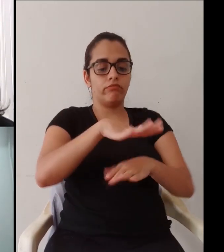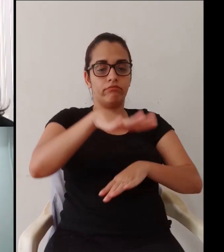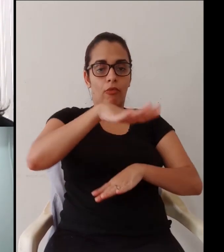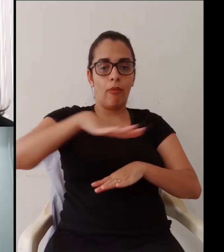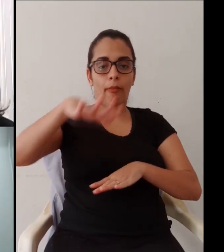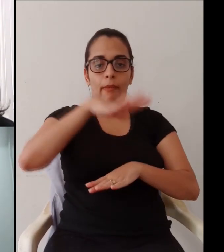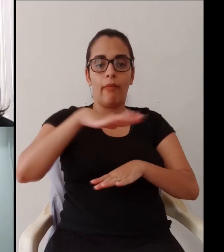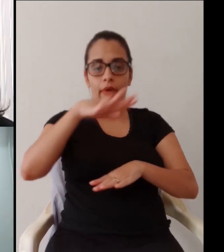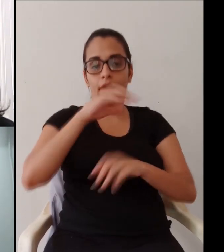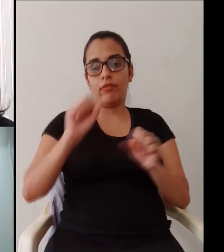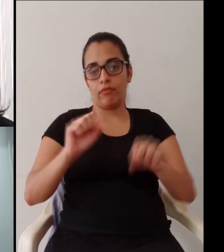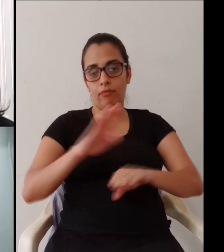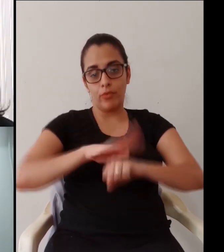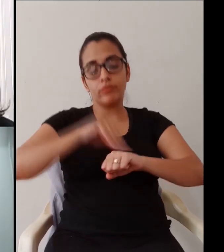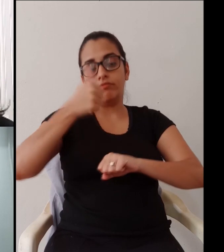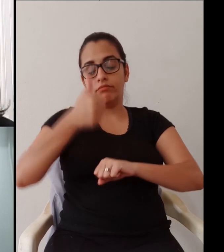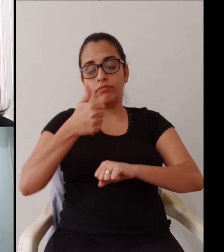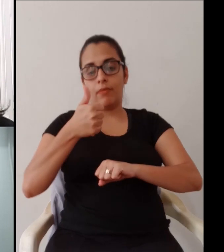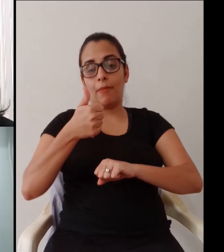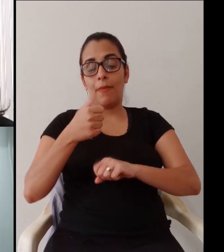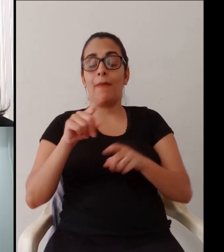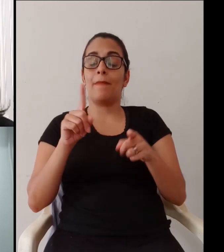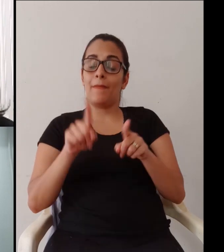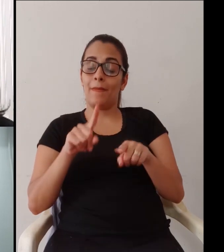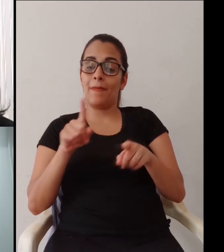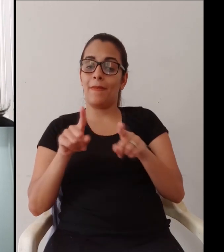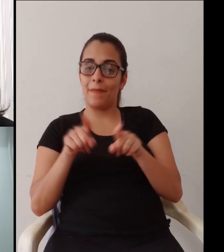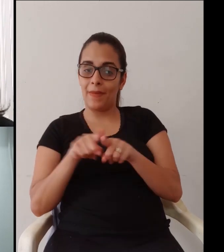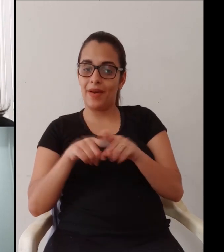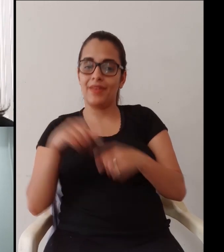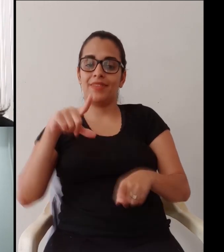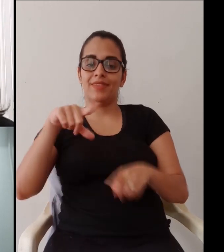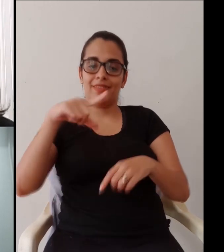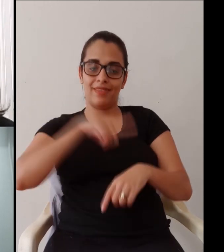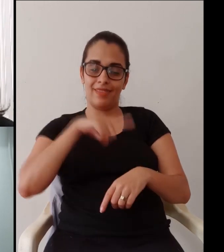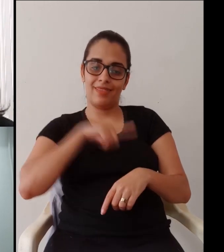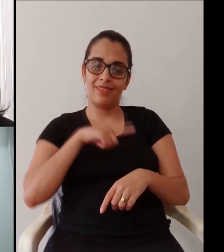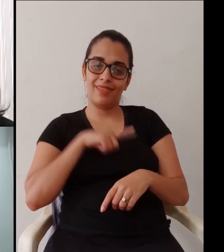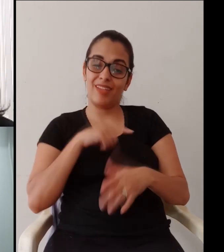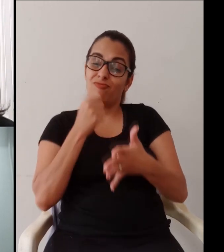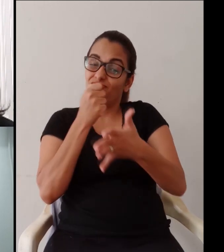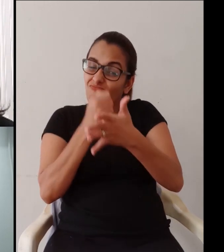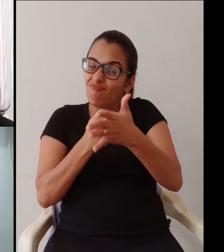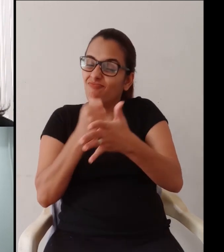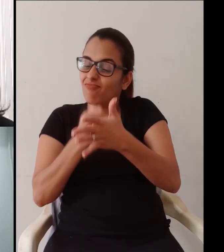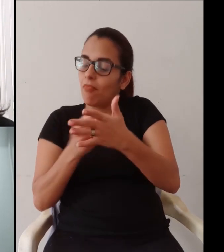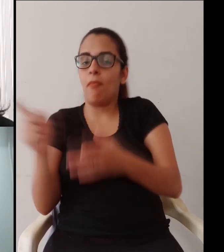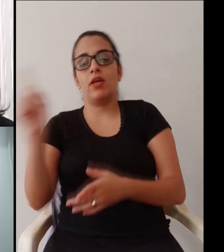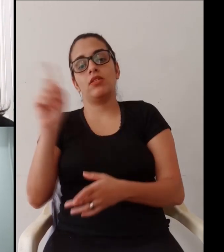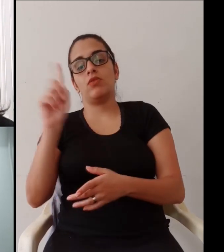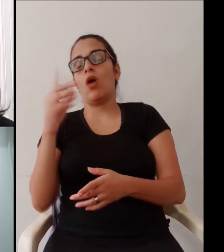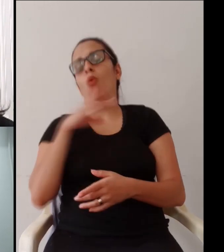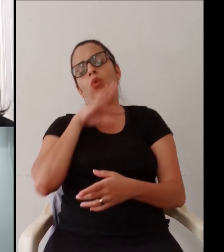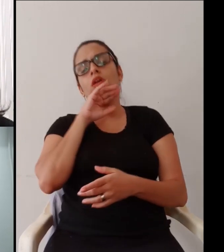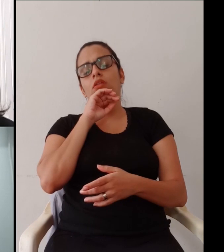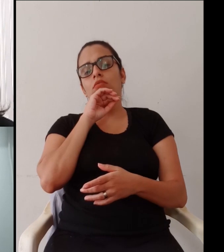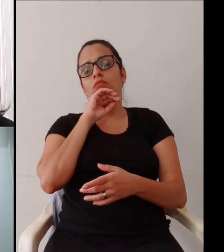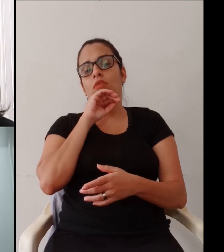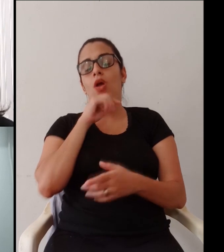você vai se organizar para fazê-las no melhor momento possível. Mas, também, nós temos muitos